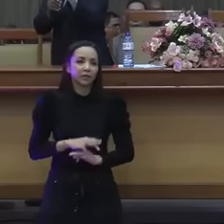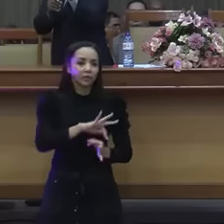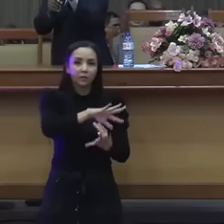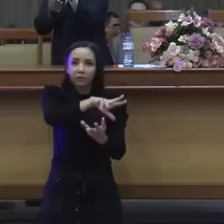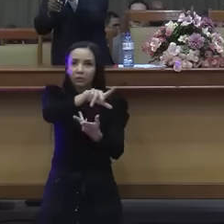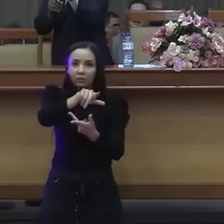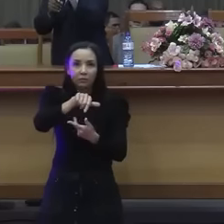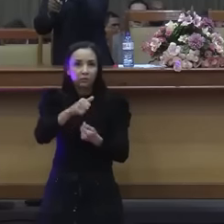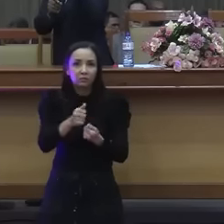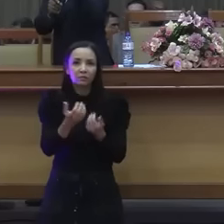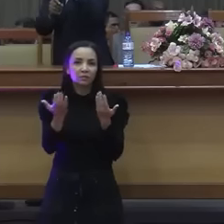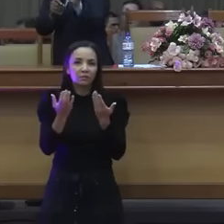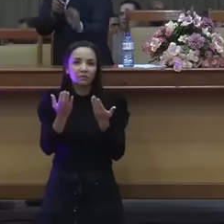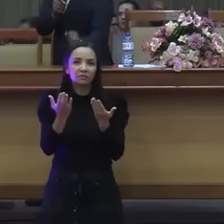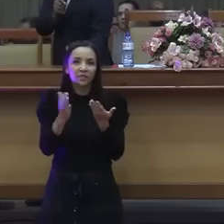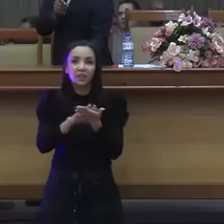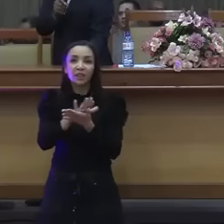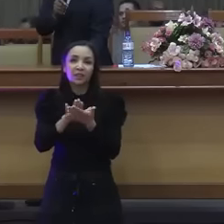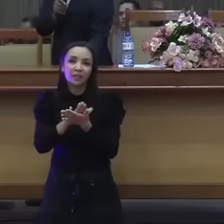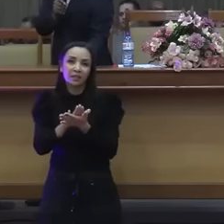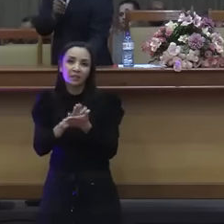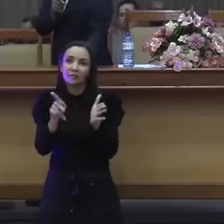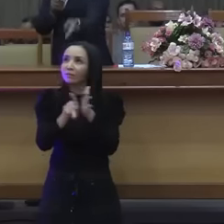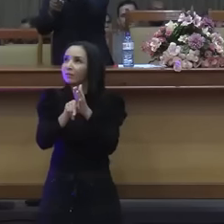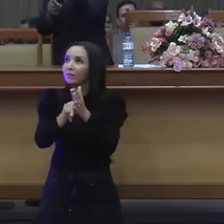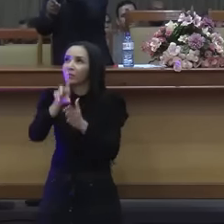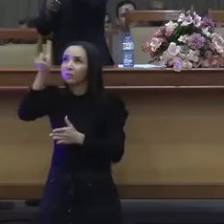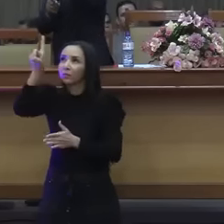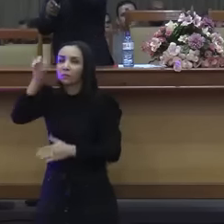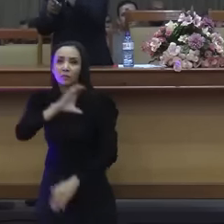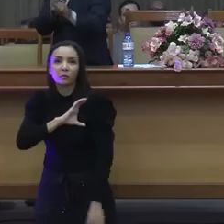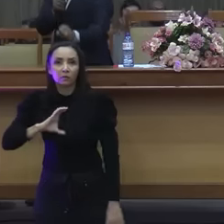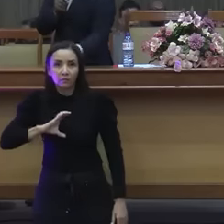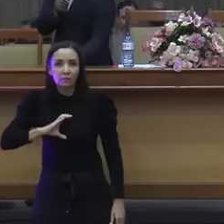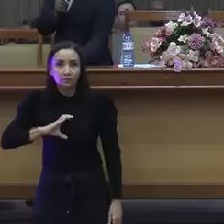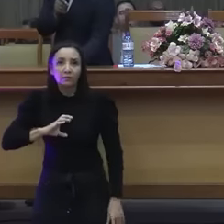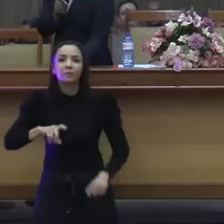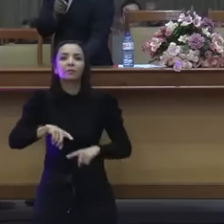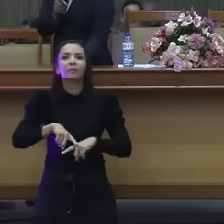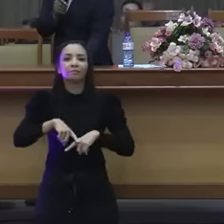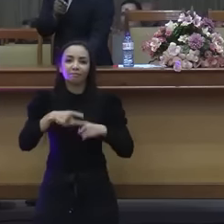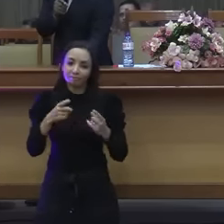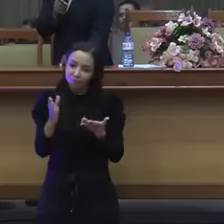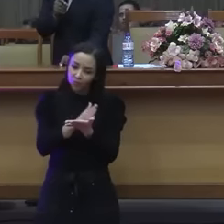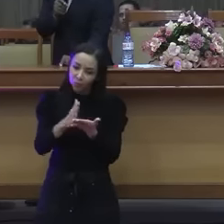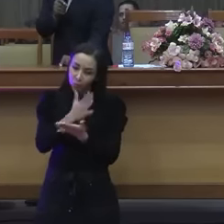nosso quando se fala de Cristo, mas a igreja está querendo coisa do mundo.